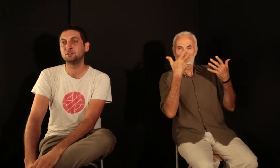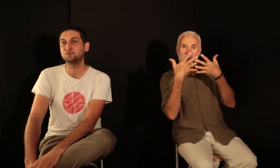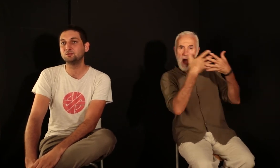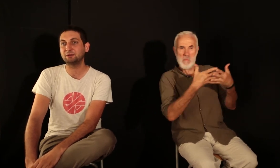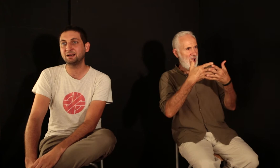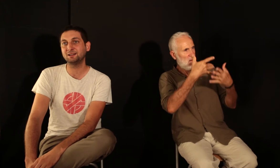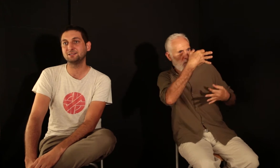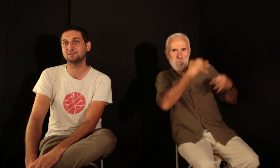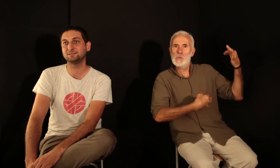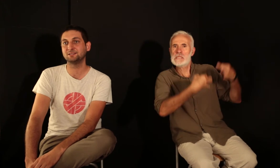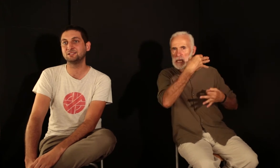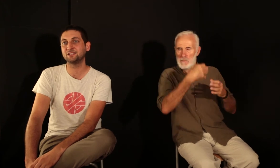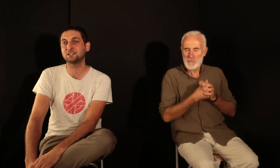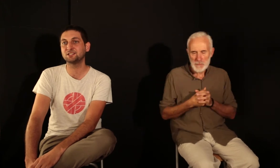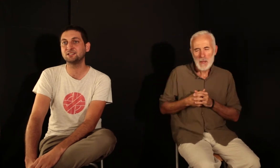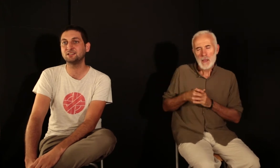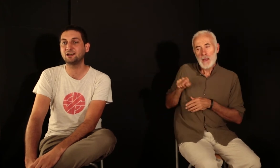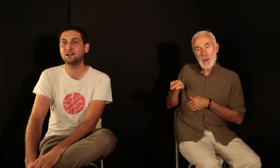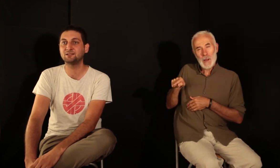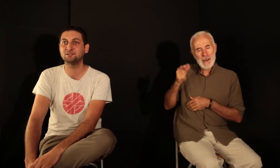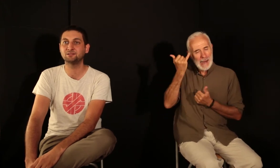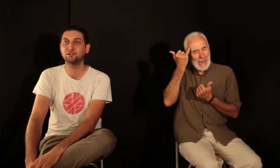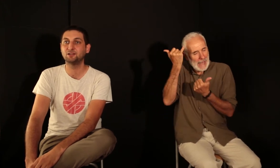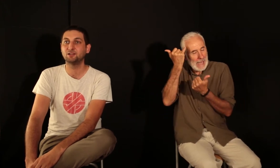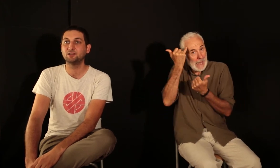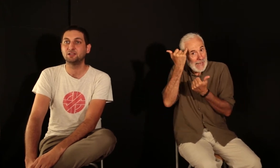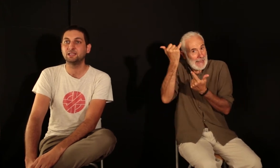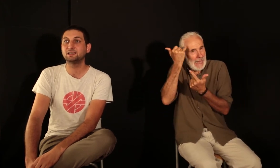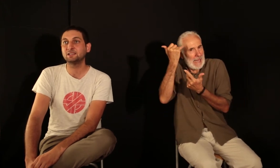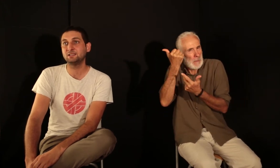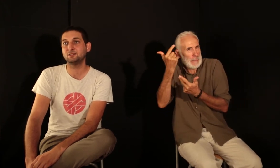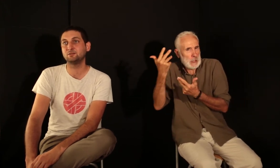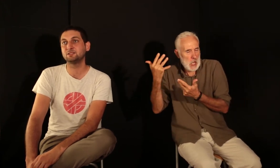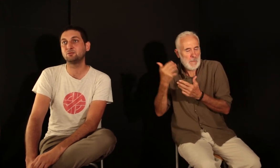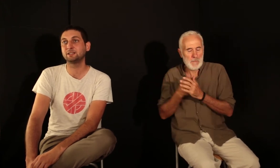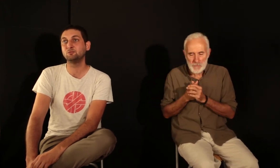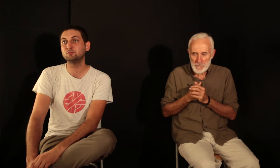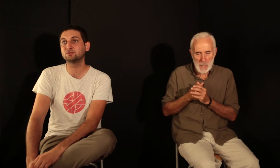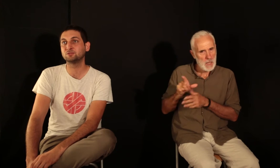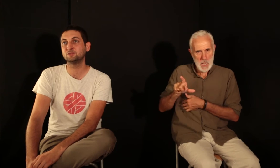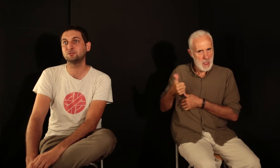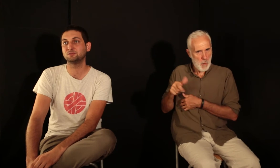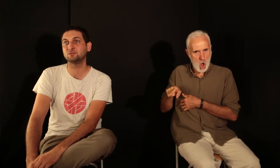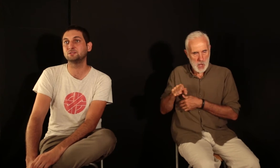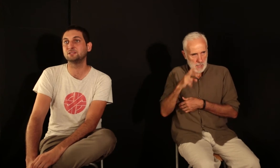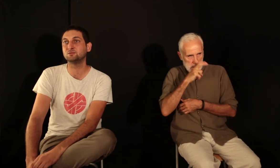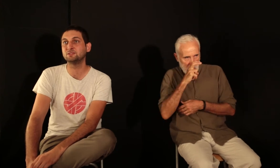D'une part, il cherchait à écrire une histoire des mouvements sociaux aux États-Unis,